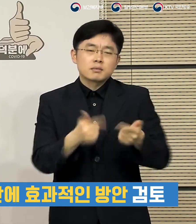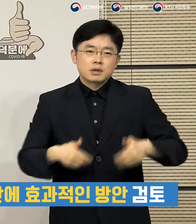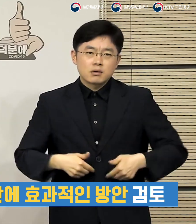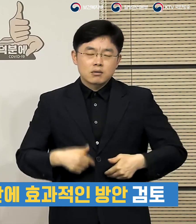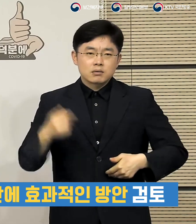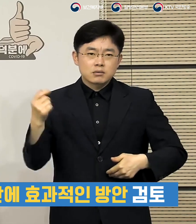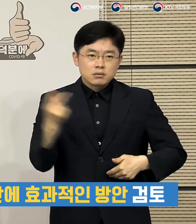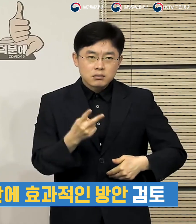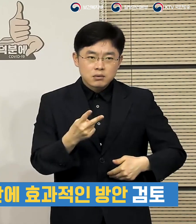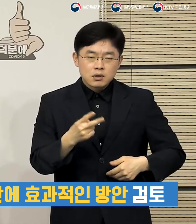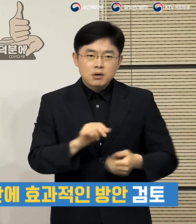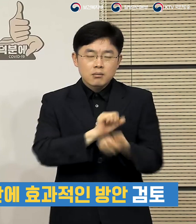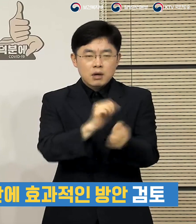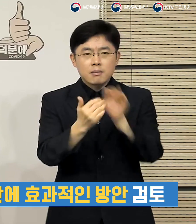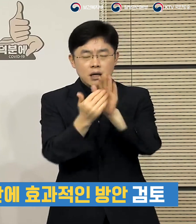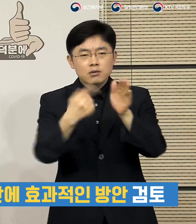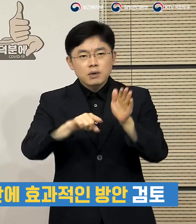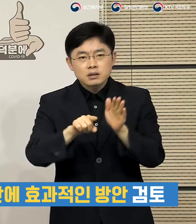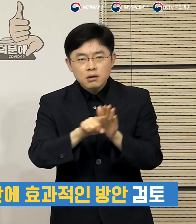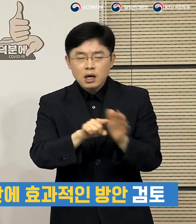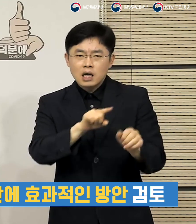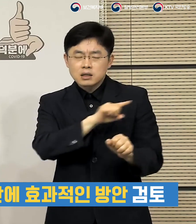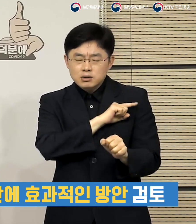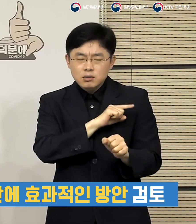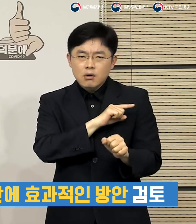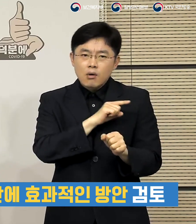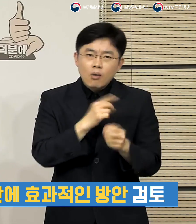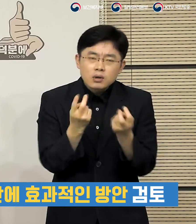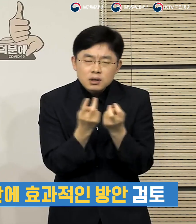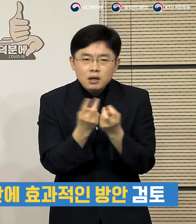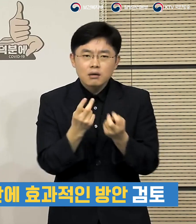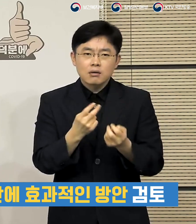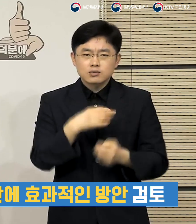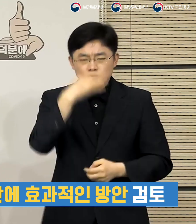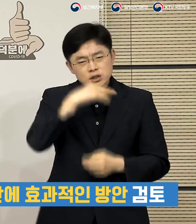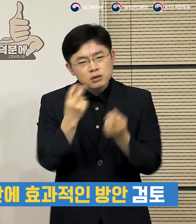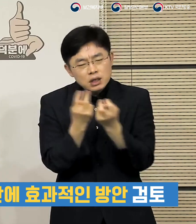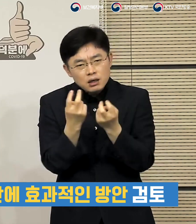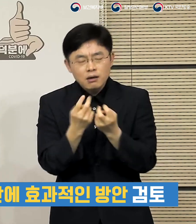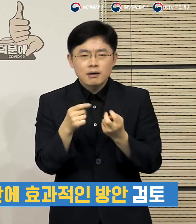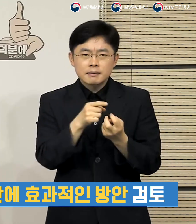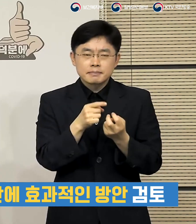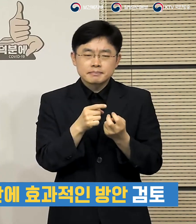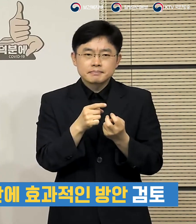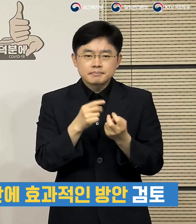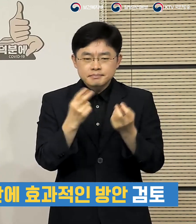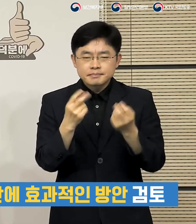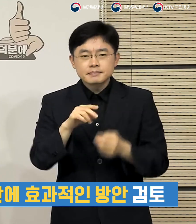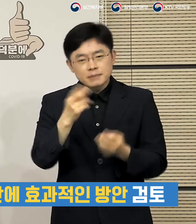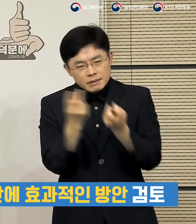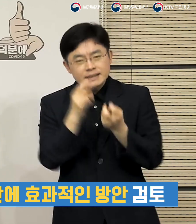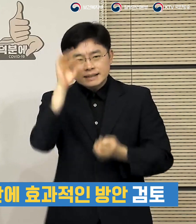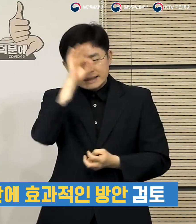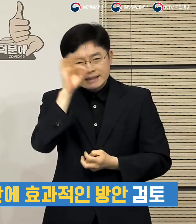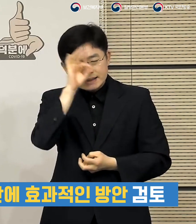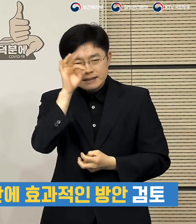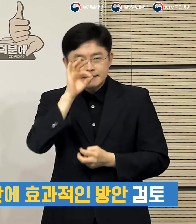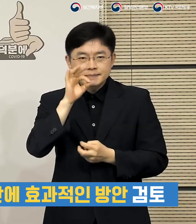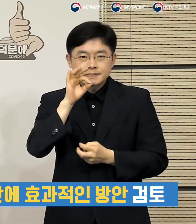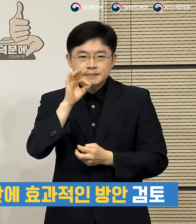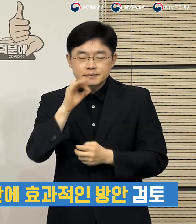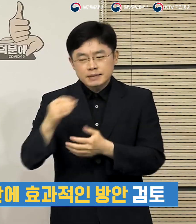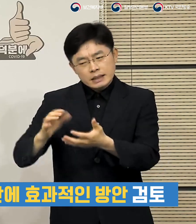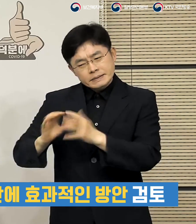합리적인 방안으로 자원을 덜 소모하면서도 방역의 목적을 기할 수 있는 방안이 있겠는지를